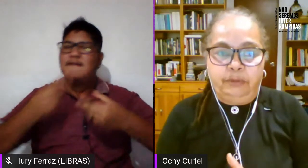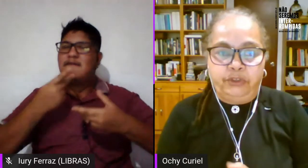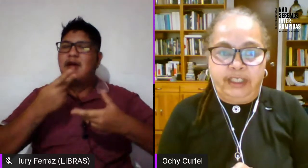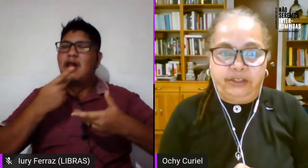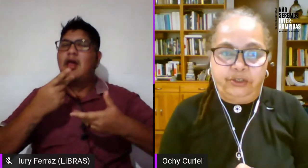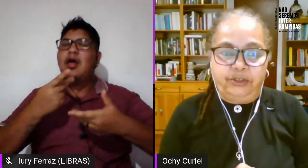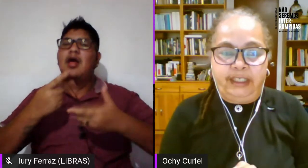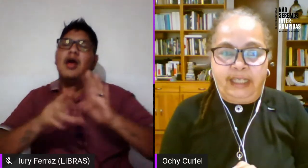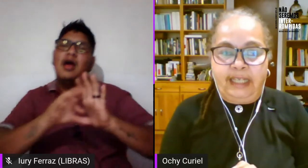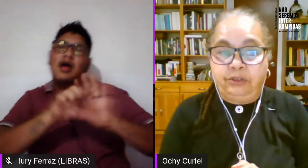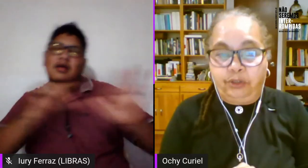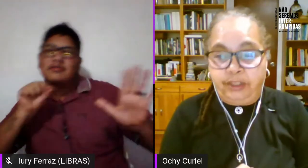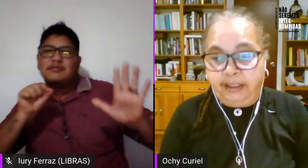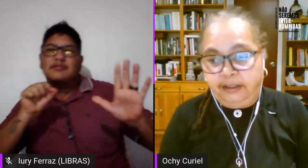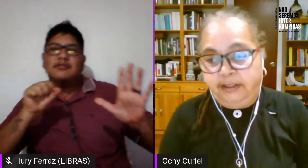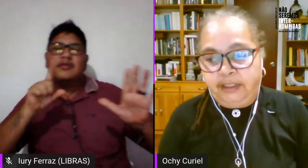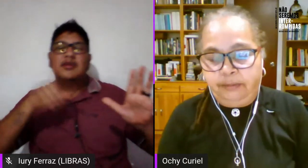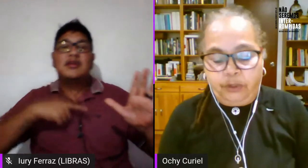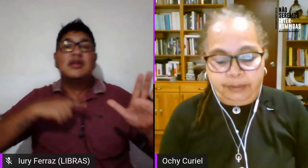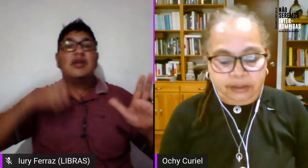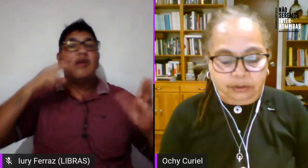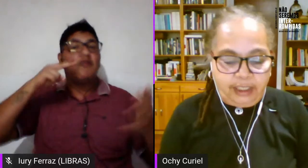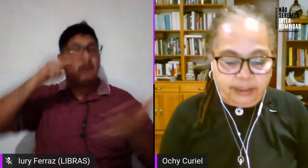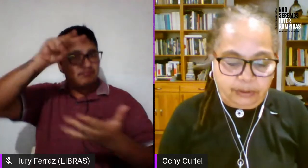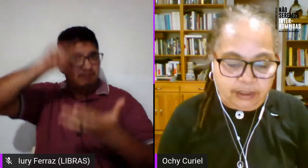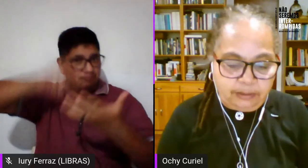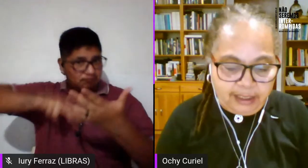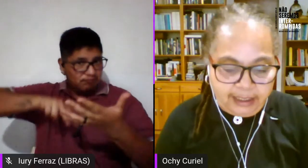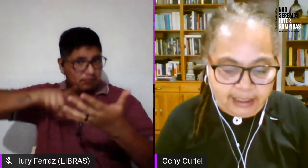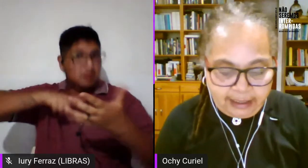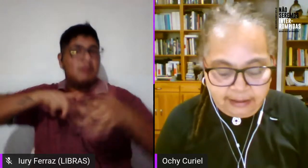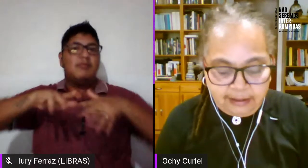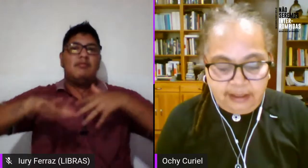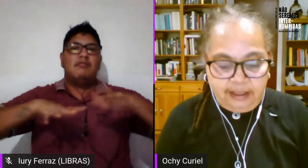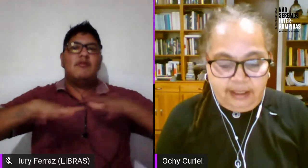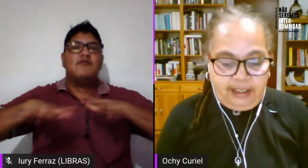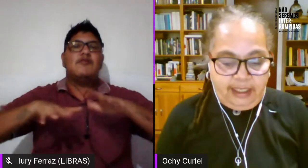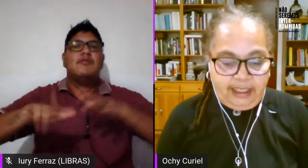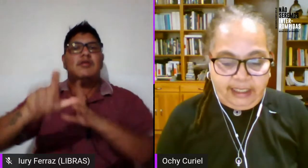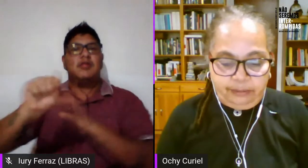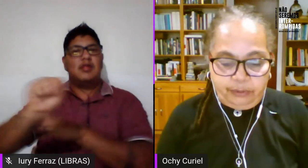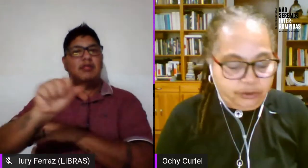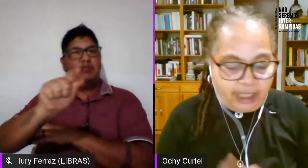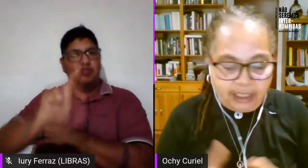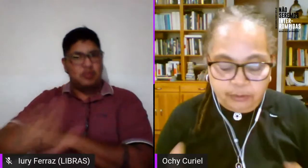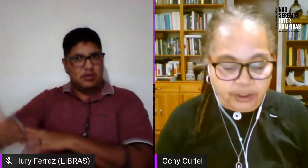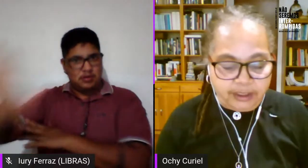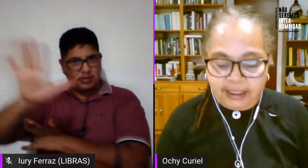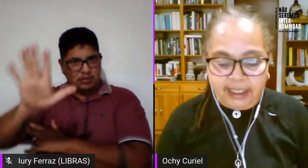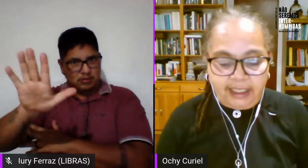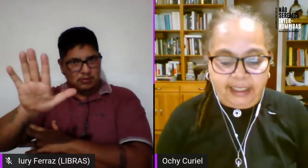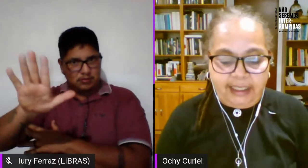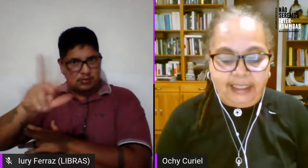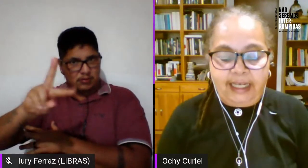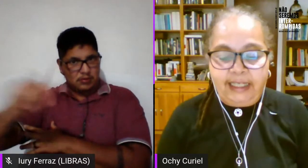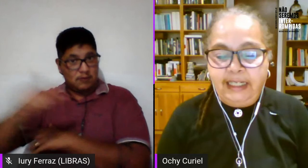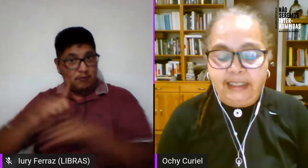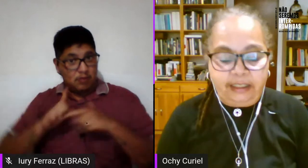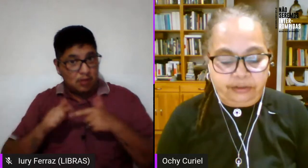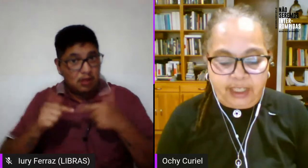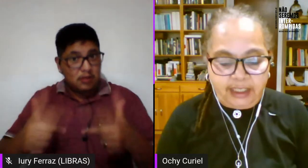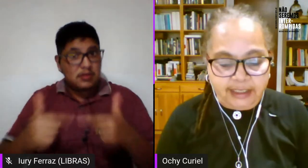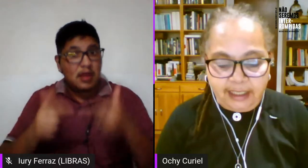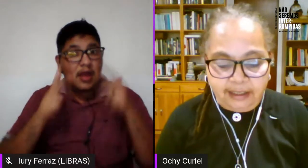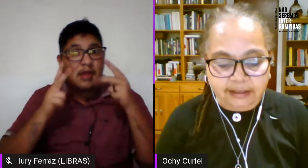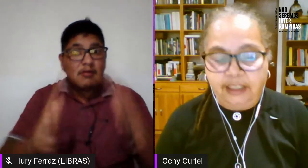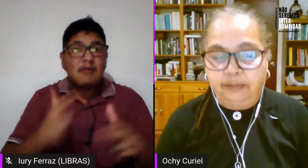que temos feito na história do movimento lésbico a nível general bom tal como dizia Eliana